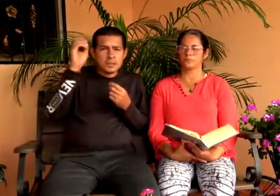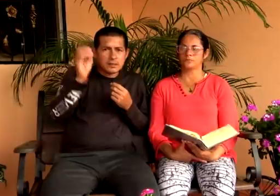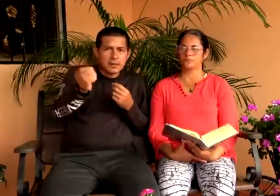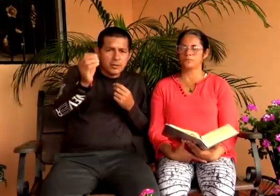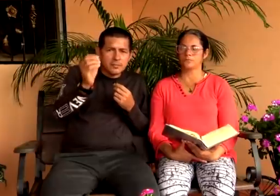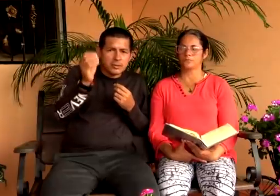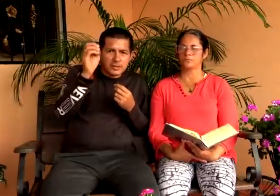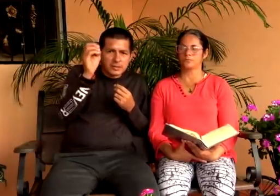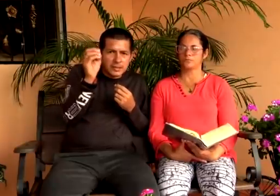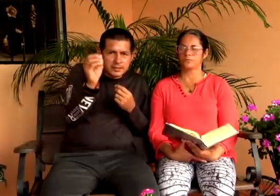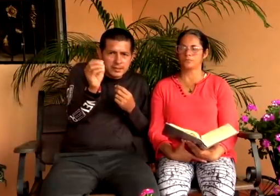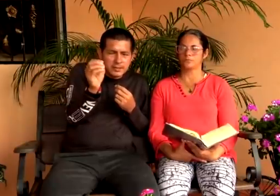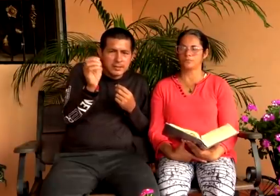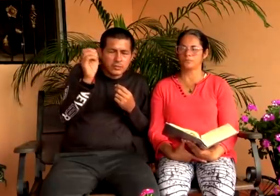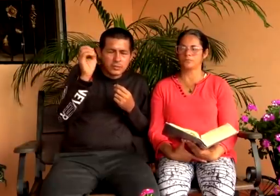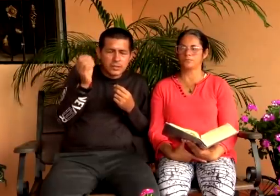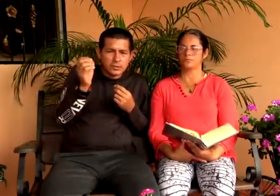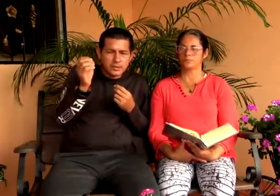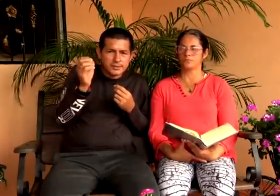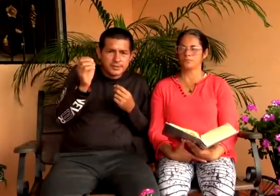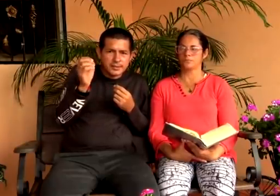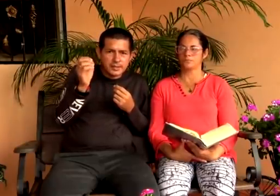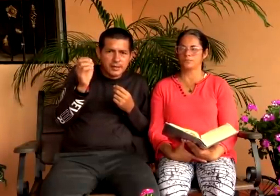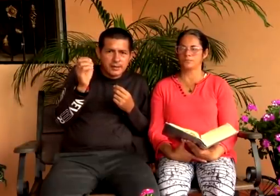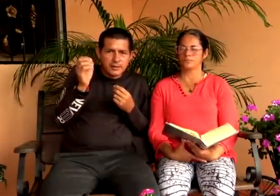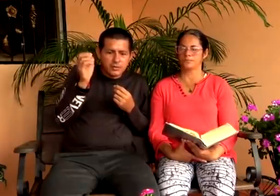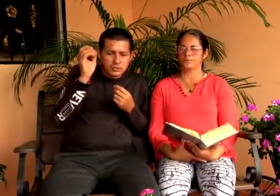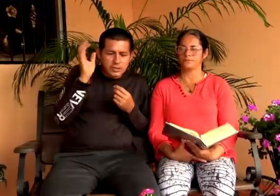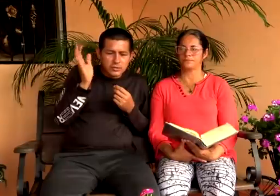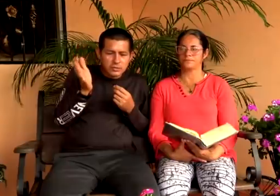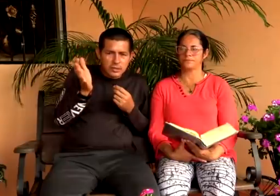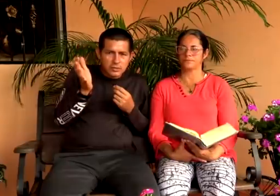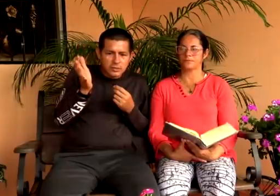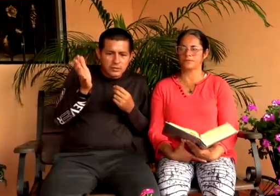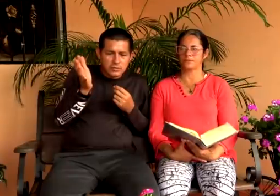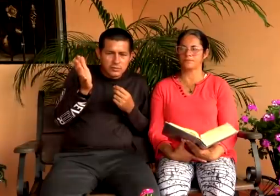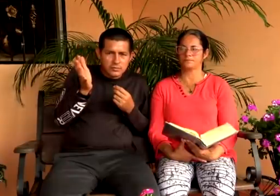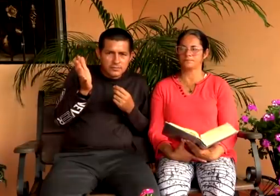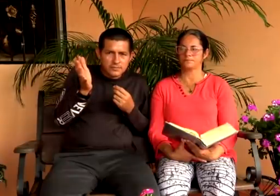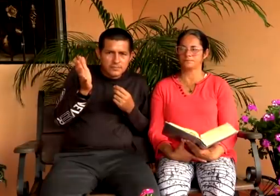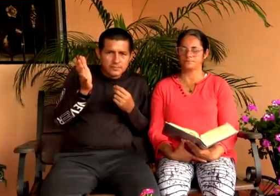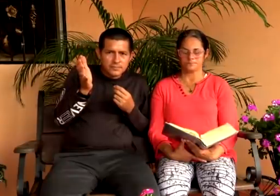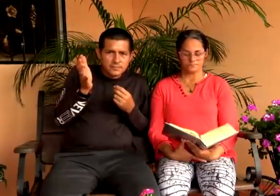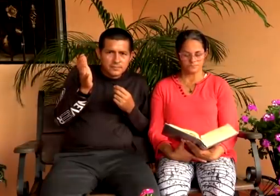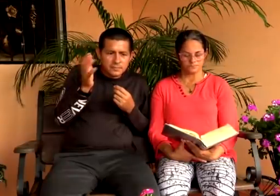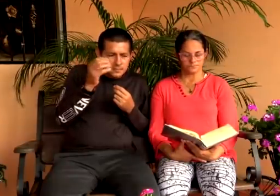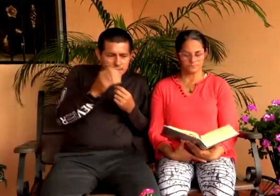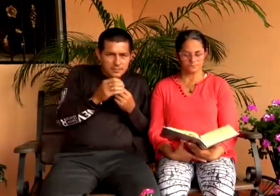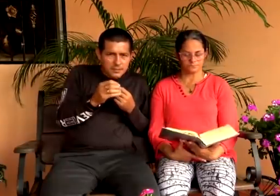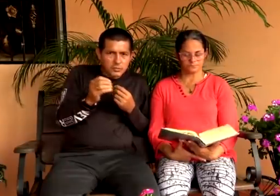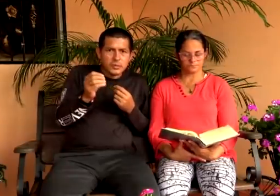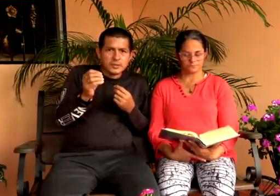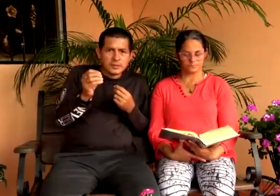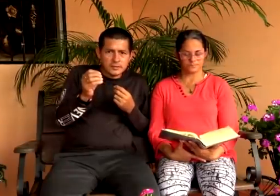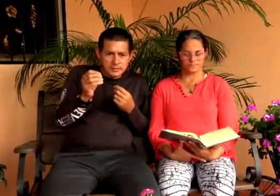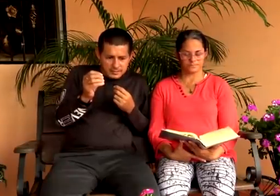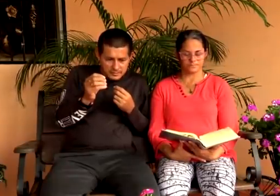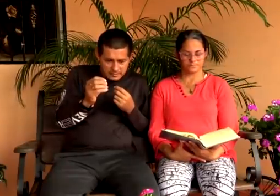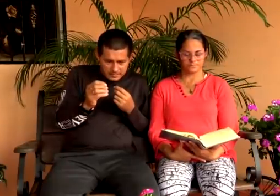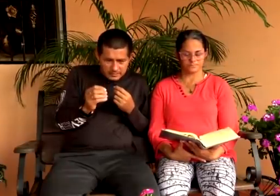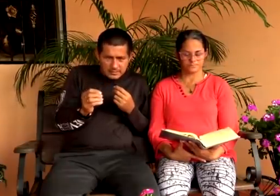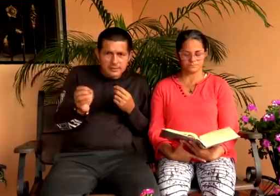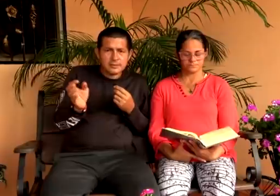ustedes amados hermanos que están allí escuchando esta enseñanza los que no son católicos estudien